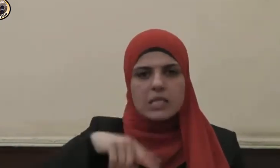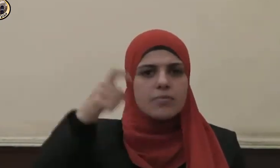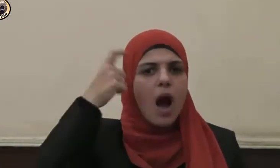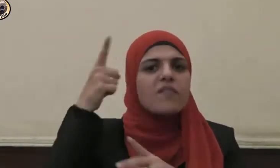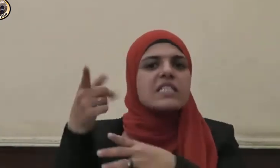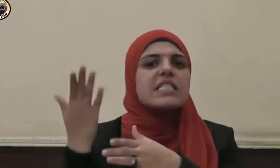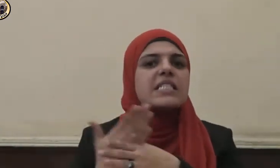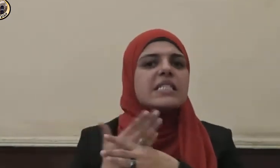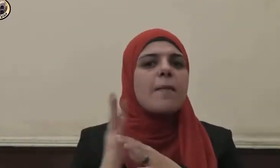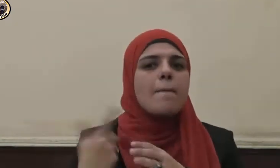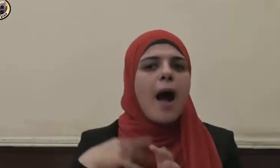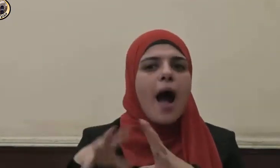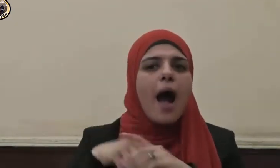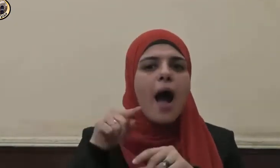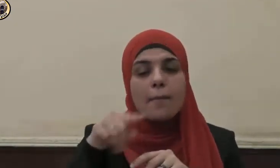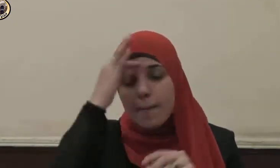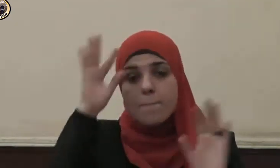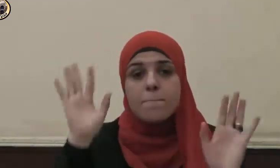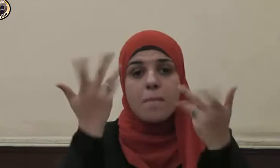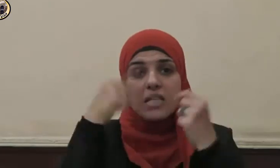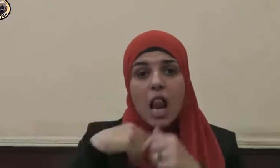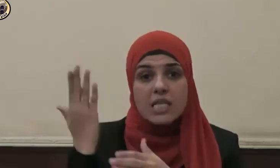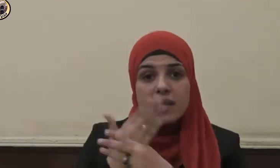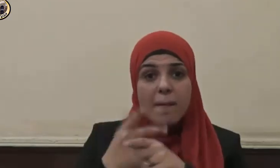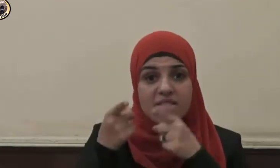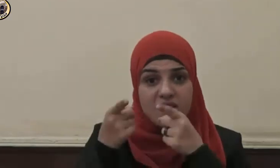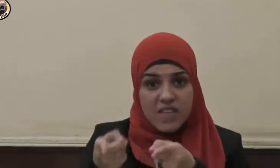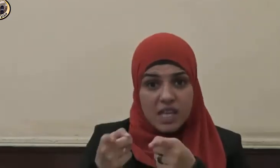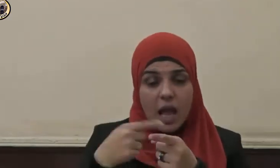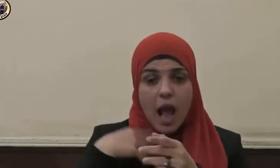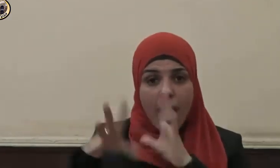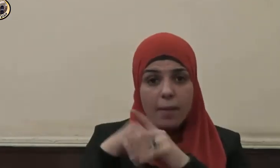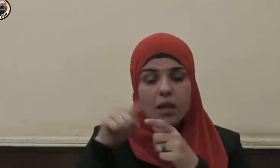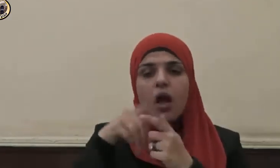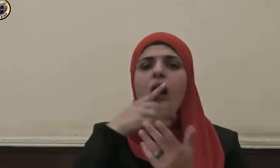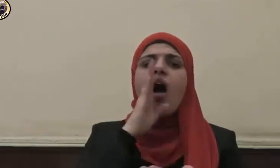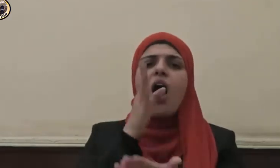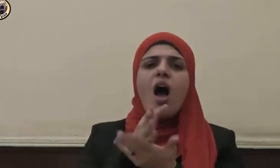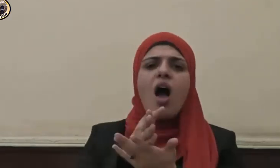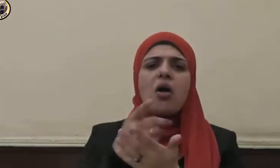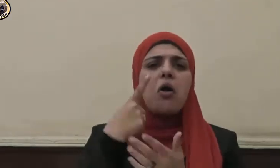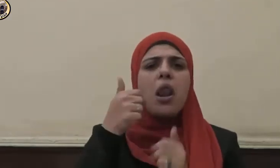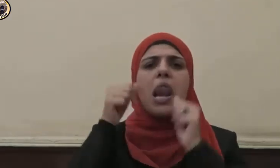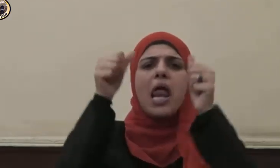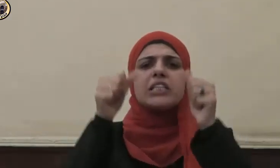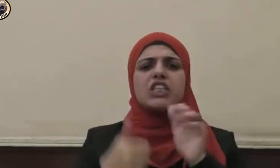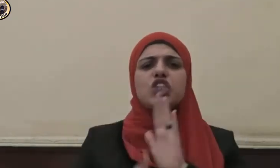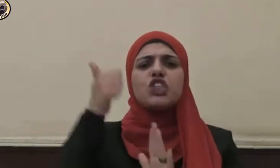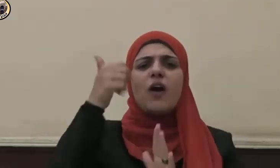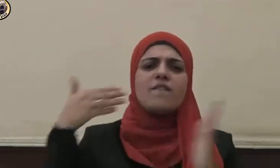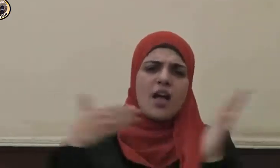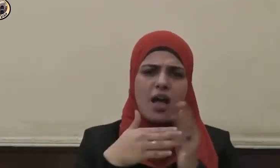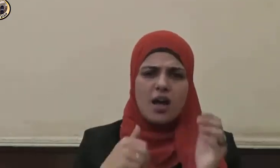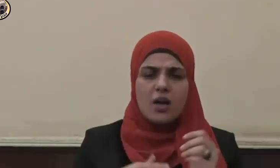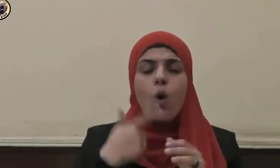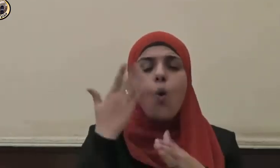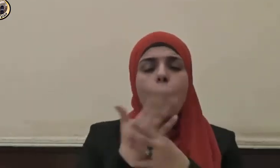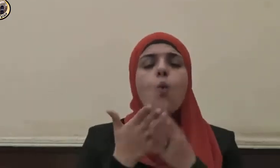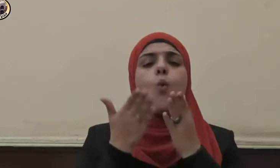فإذا وجدت الأسباب تحققت النتائج وهذا